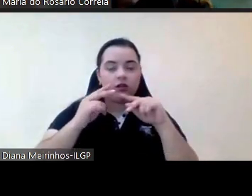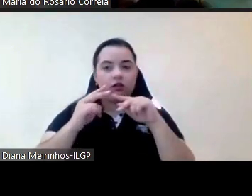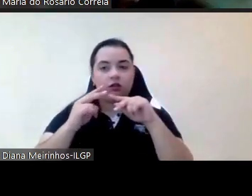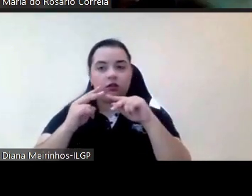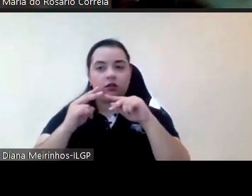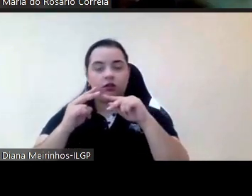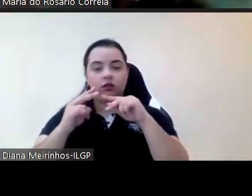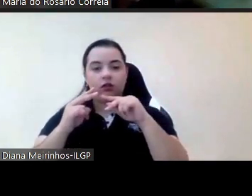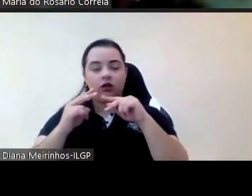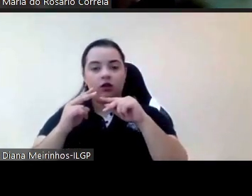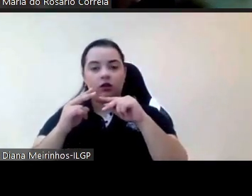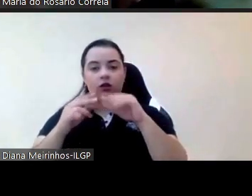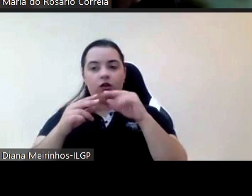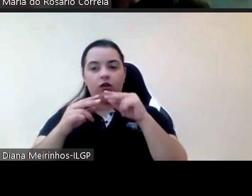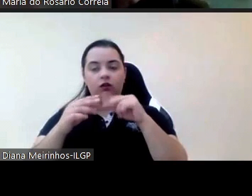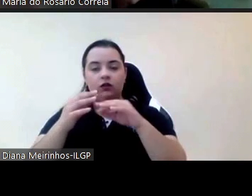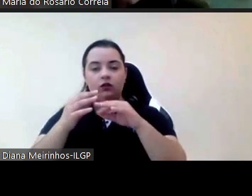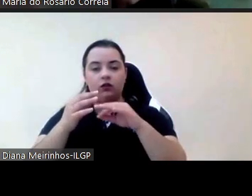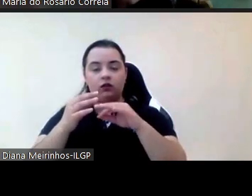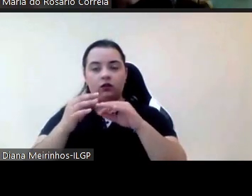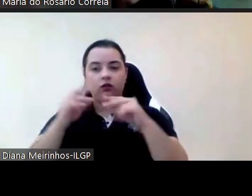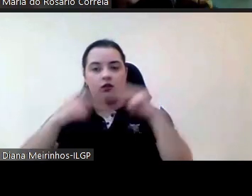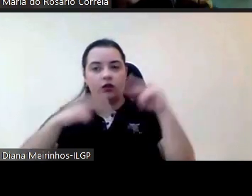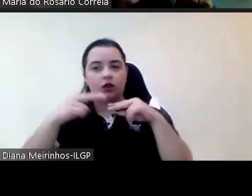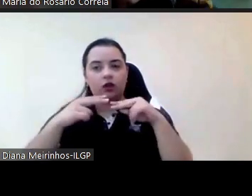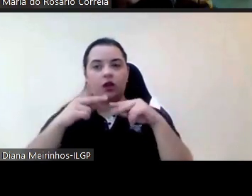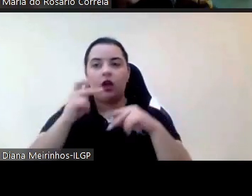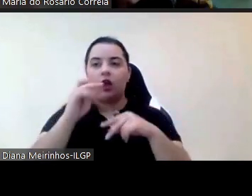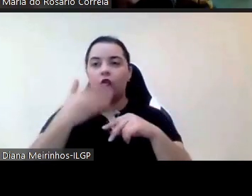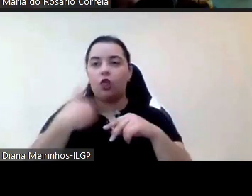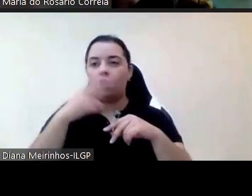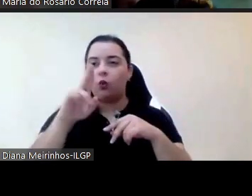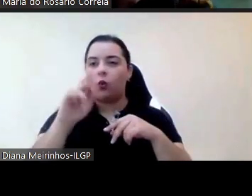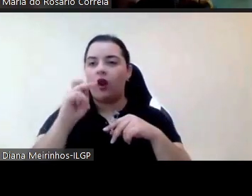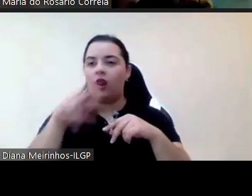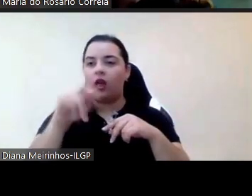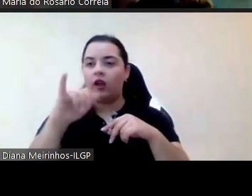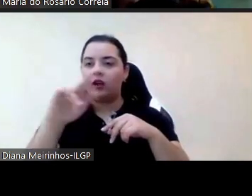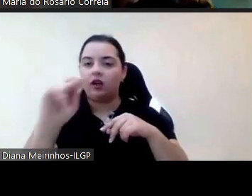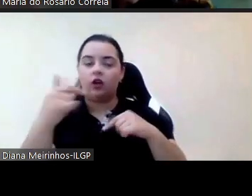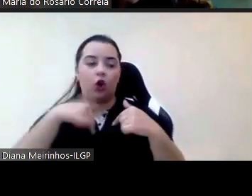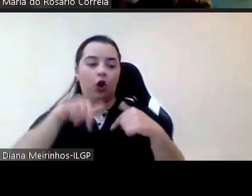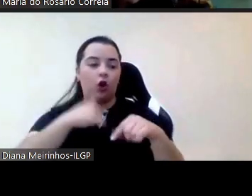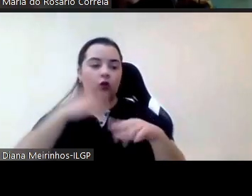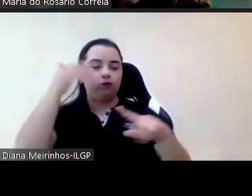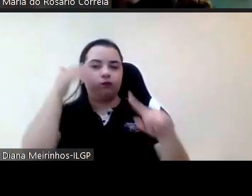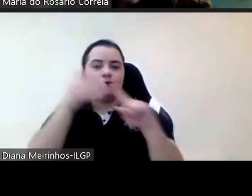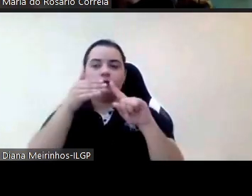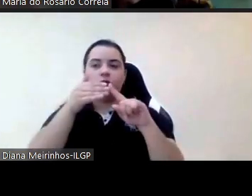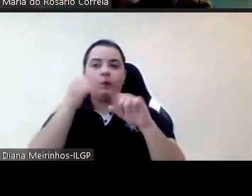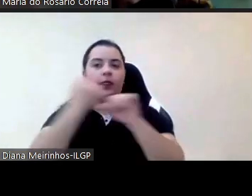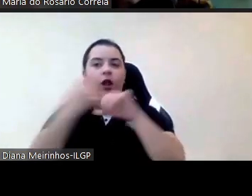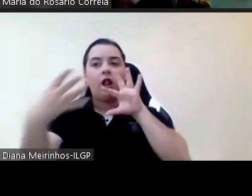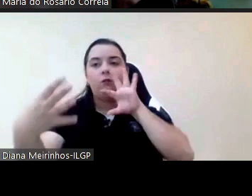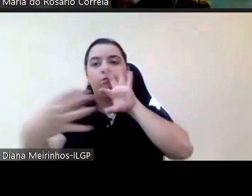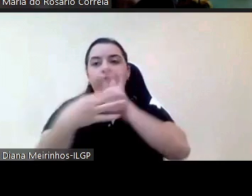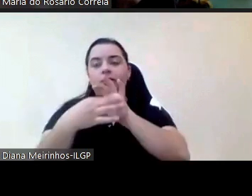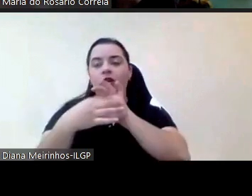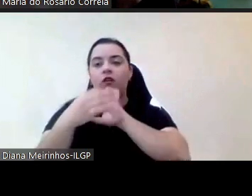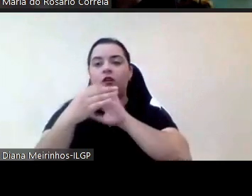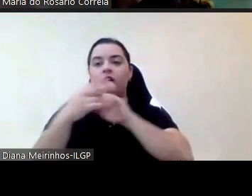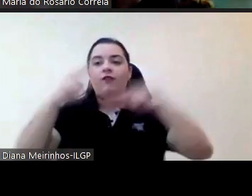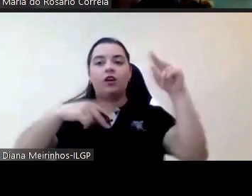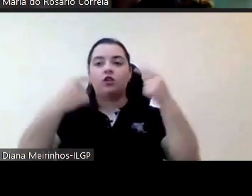sim nós diretamente não trabalhamos com as finanças o que nós fazemos